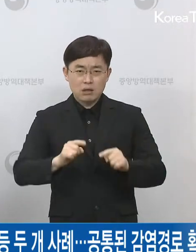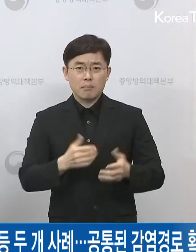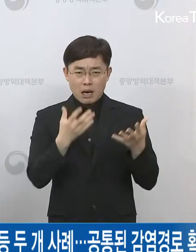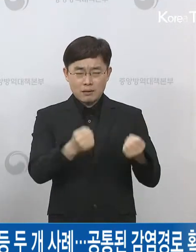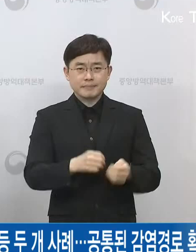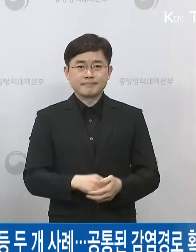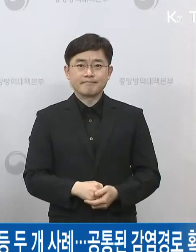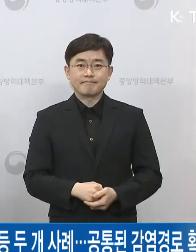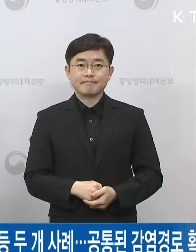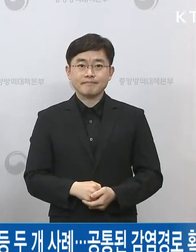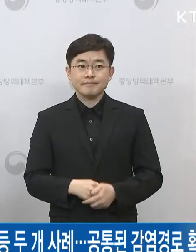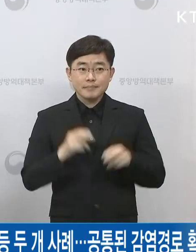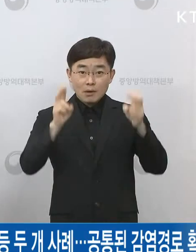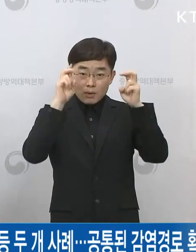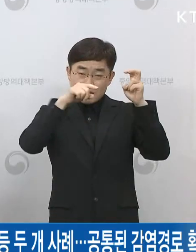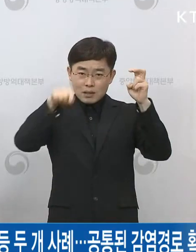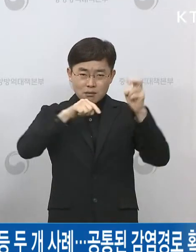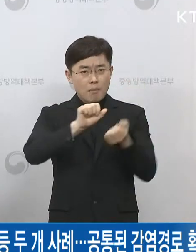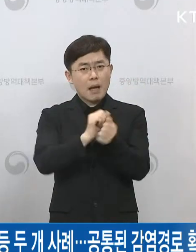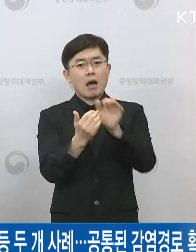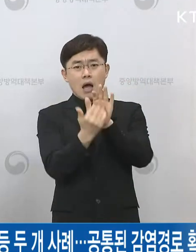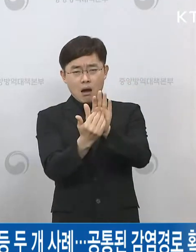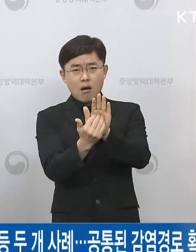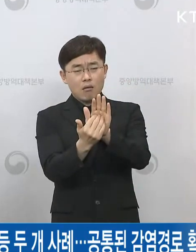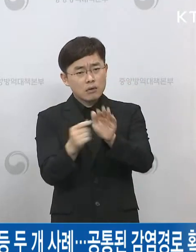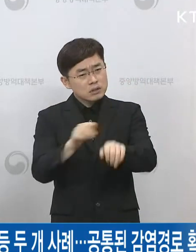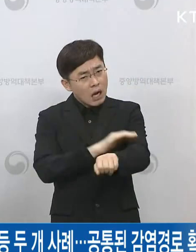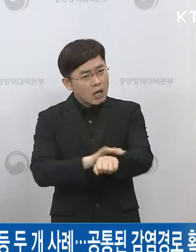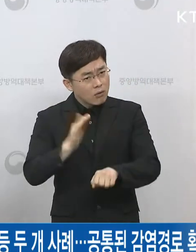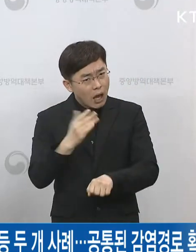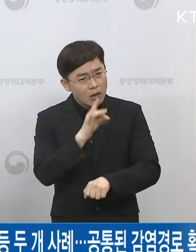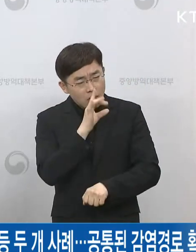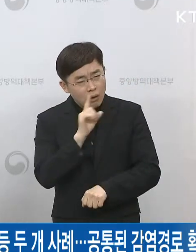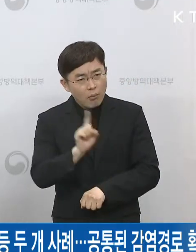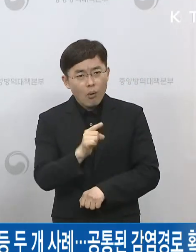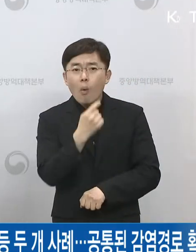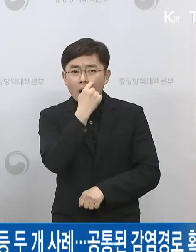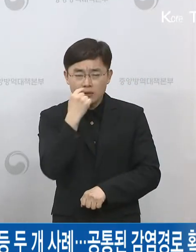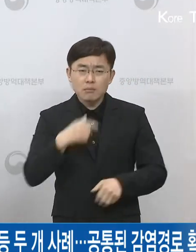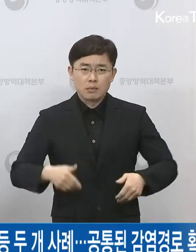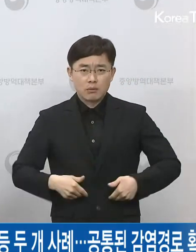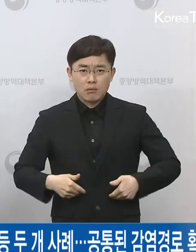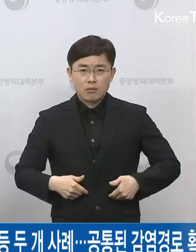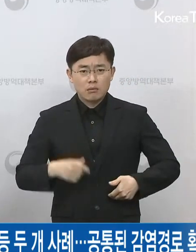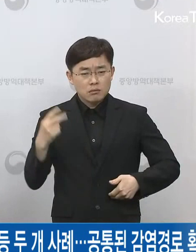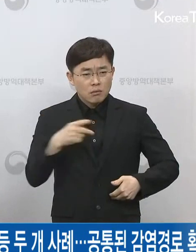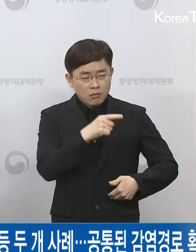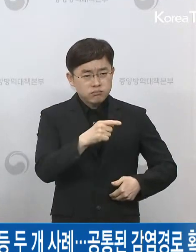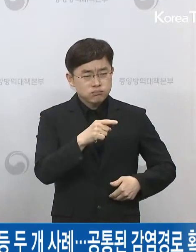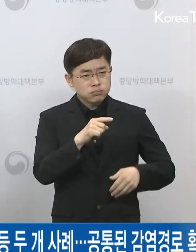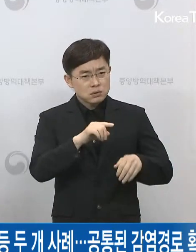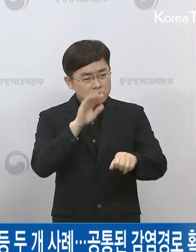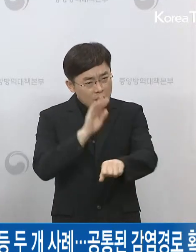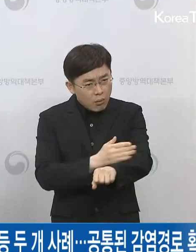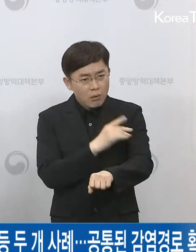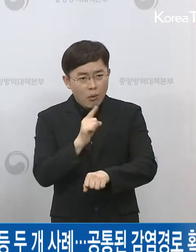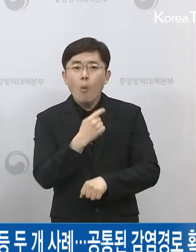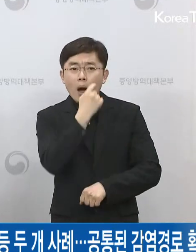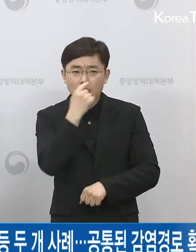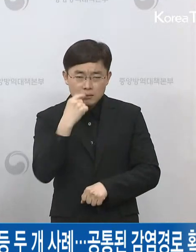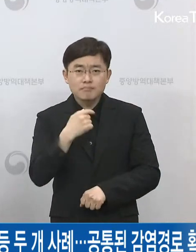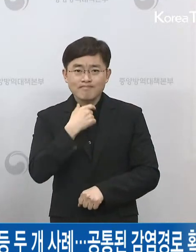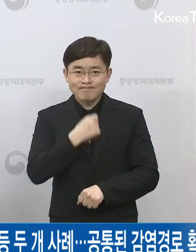말씀드린 대로 직장 내 방역 관리 지침이나 관리가 어떻게 됐는지는 점검을 하고 어떤 허점이 있었는지 확인을 하겠습니다.